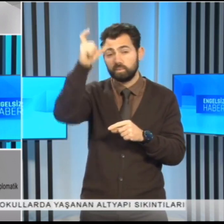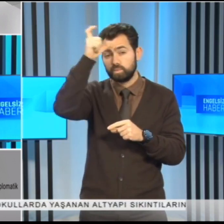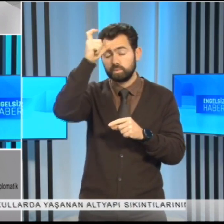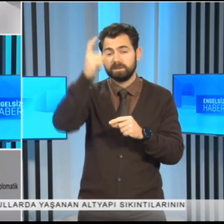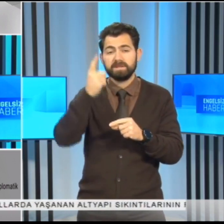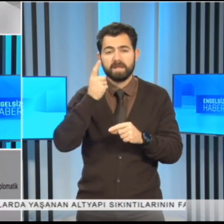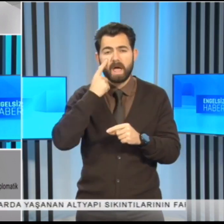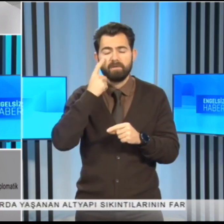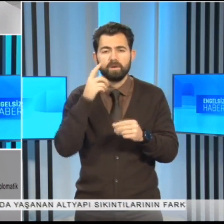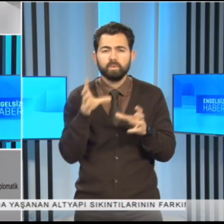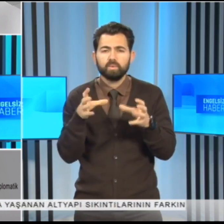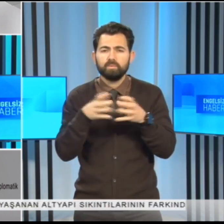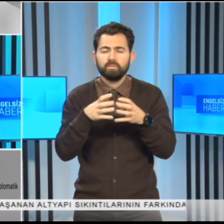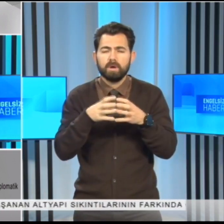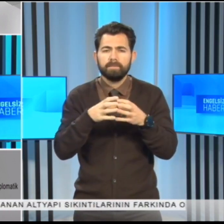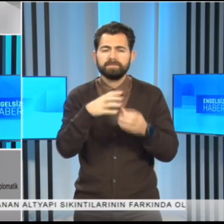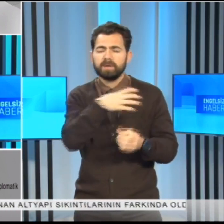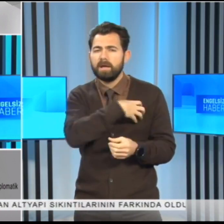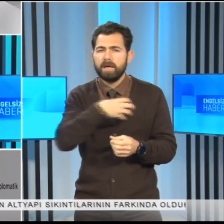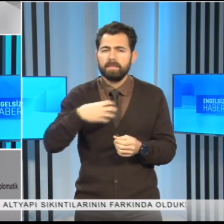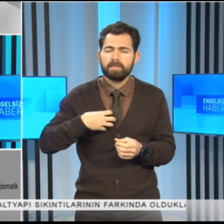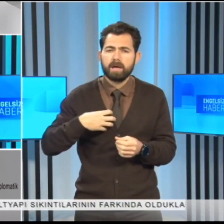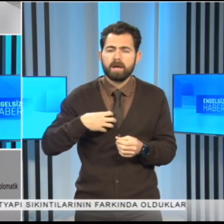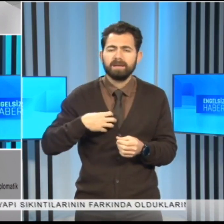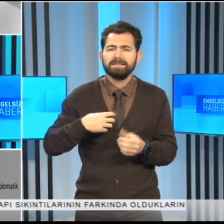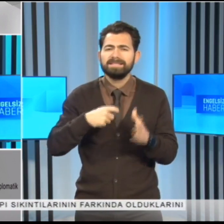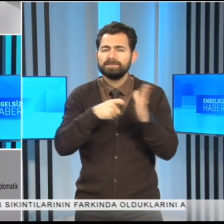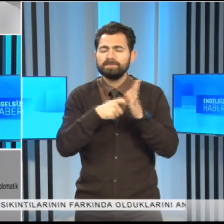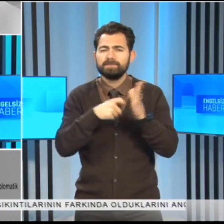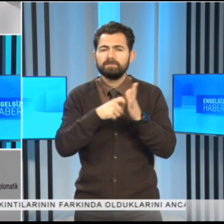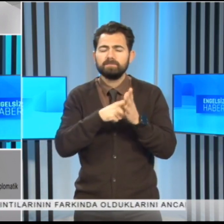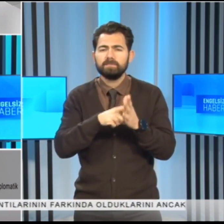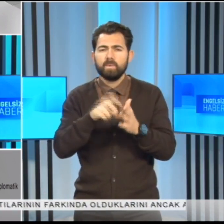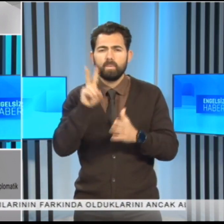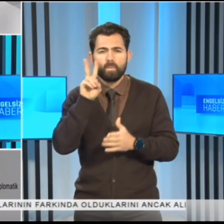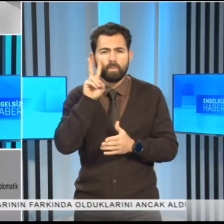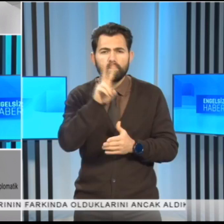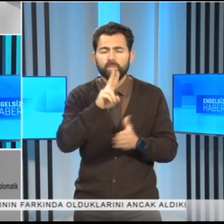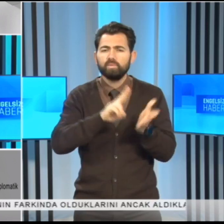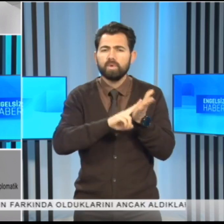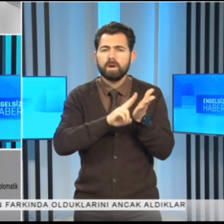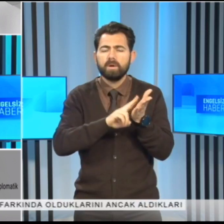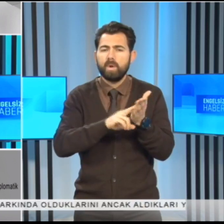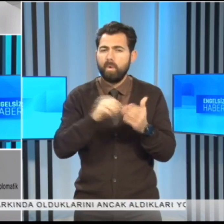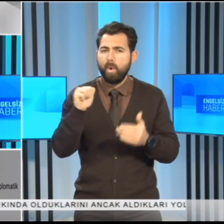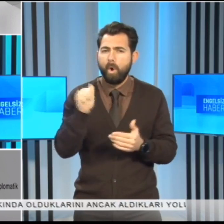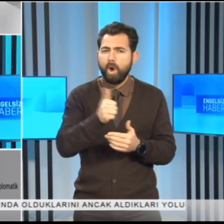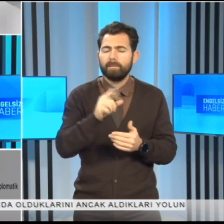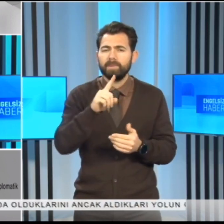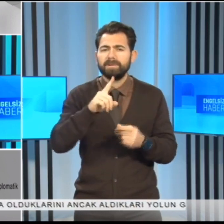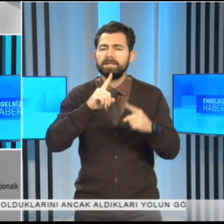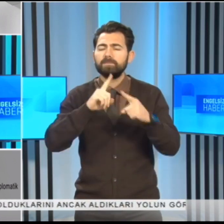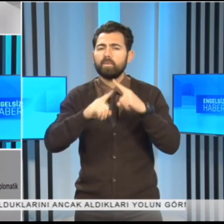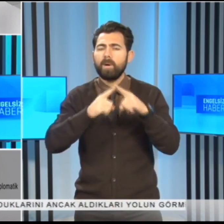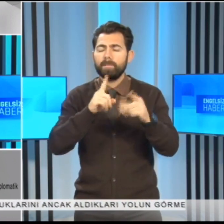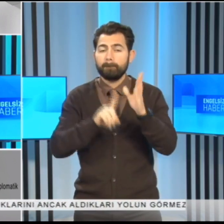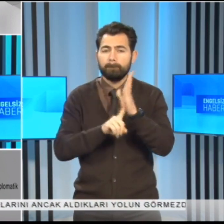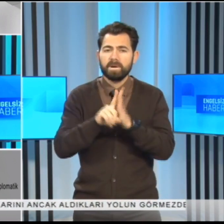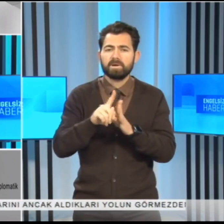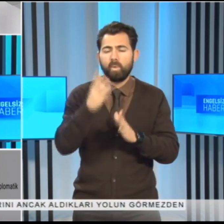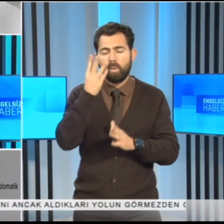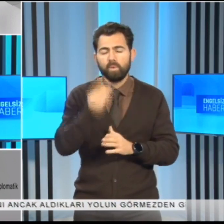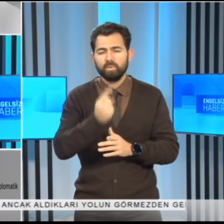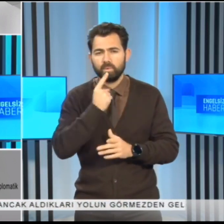Devletleri Teşkilatı'na anayasal ismiyle gözlemci üyeliğinin önemli bir diplomatik başarı